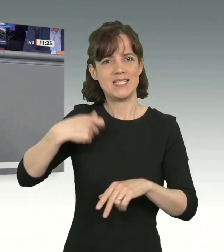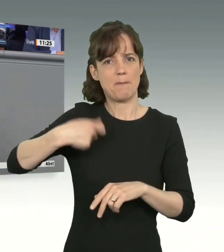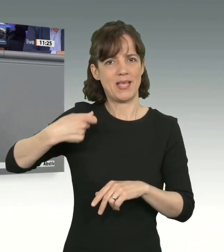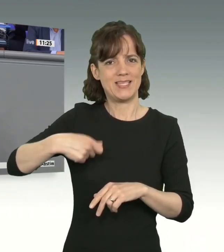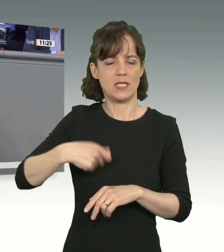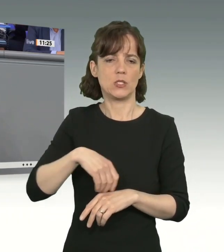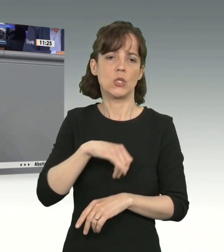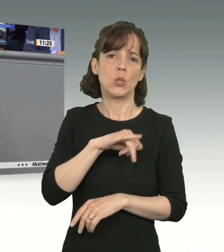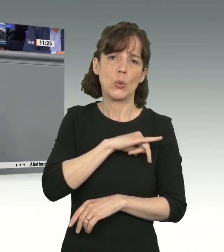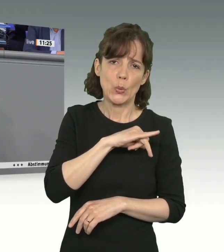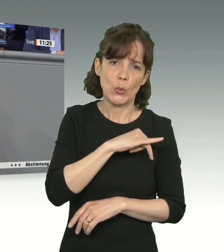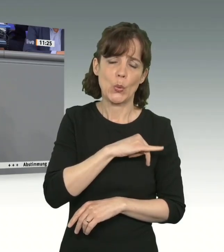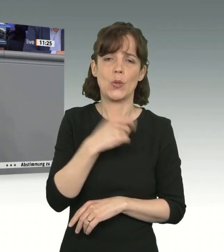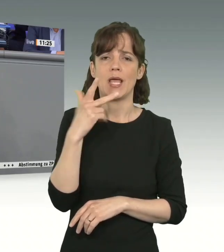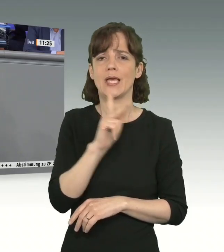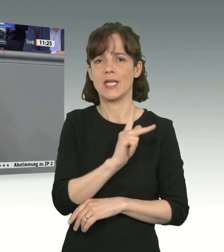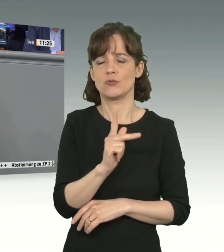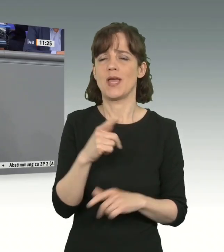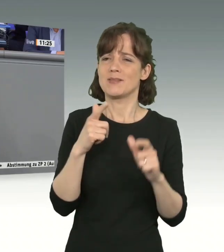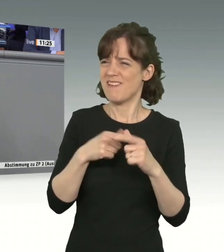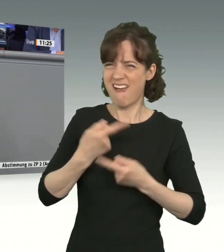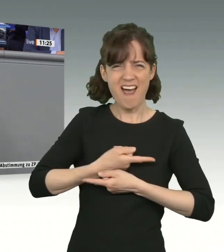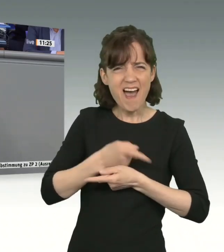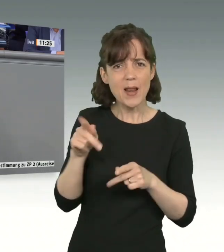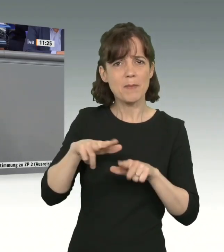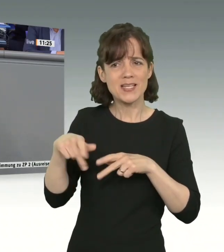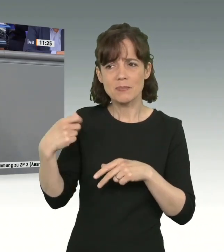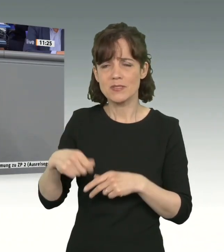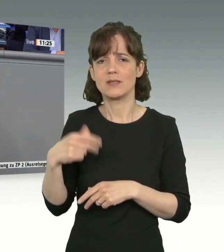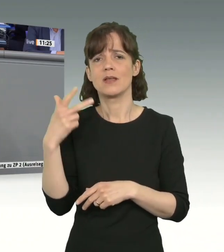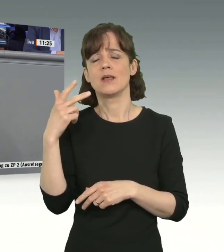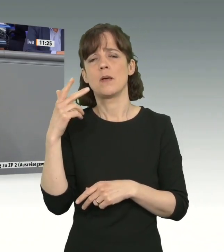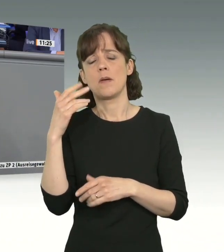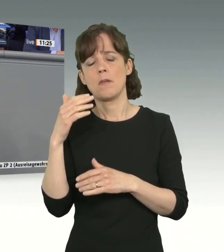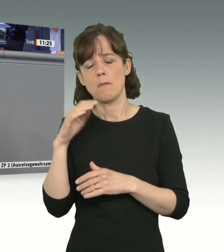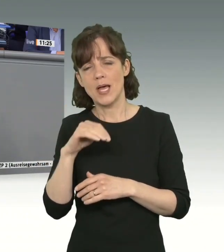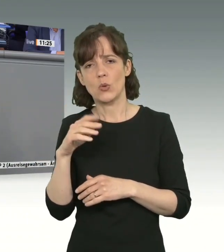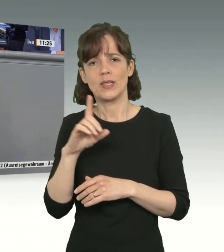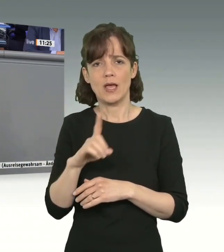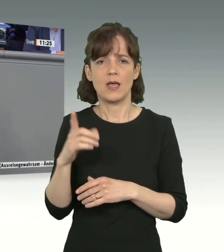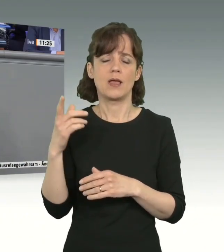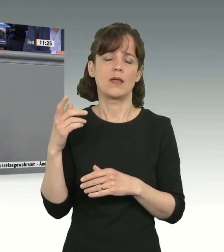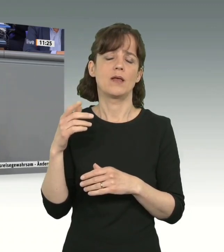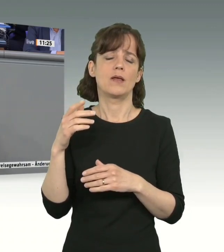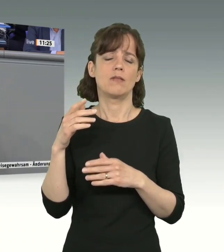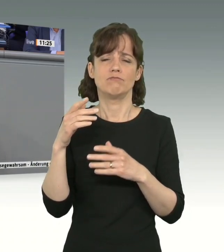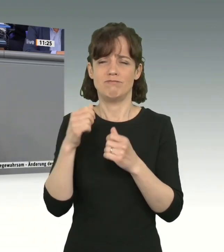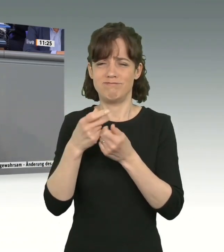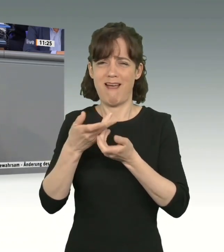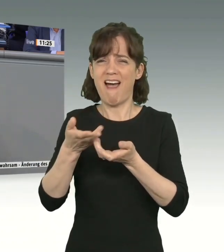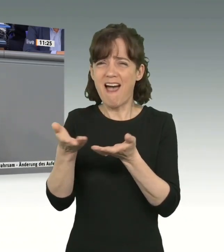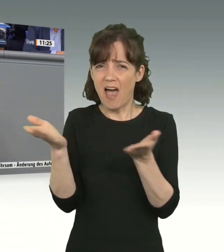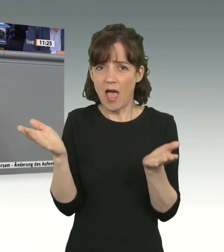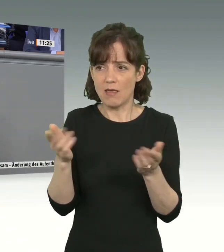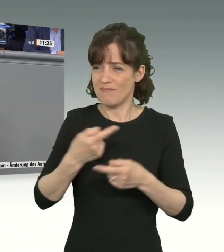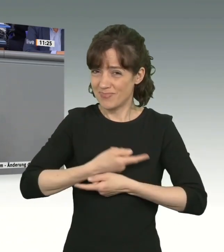Grünen, Winfried Kretschmann, von der SPD, alle Ministerpräsidenten, Stefan Weil, Malu Dreyer, Manuela Schwesig, Grelinger, Tschentscher, Woidke, Borenschulte,